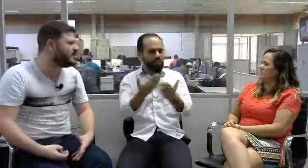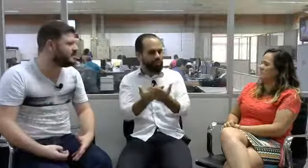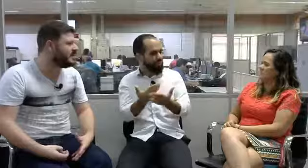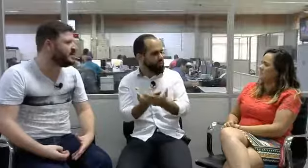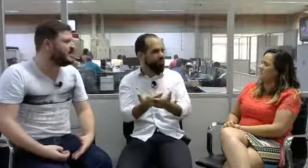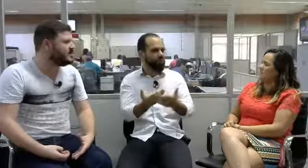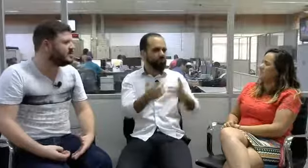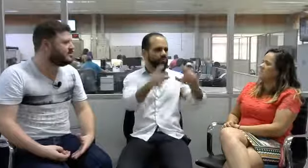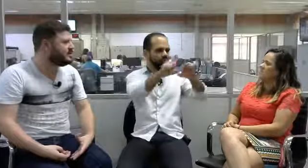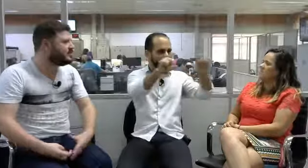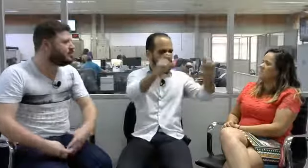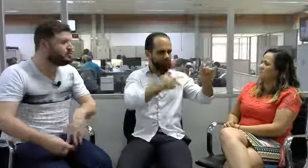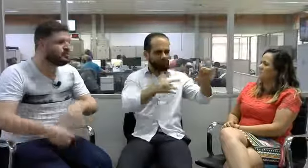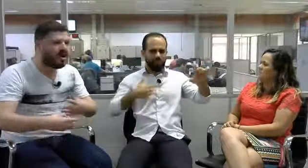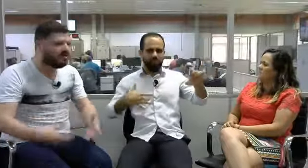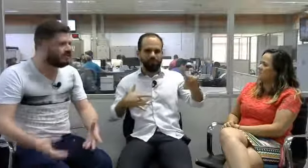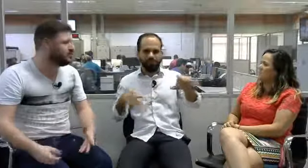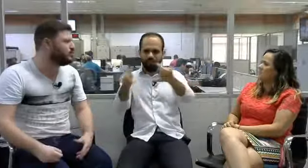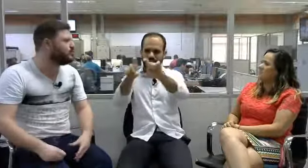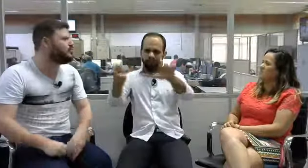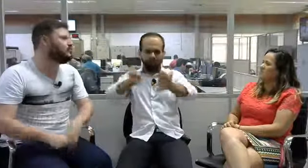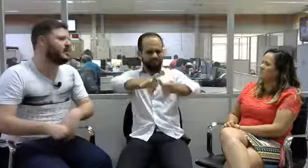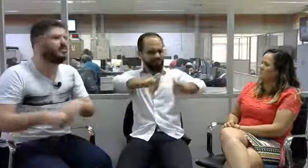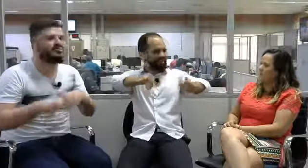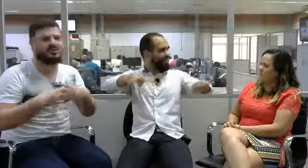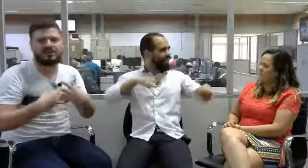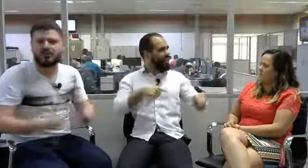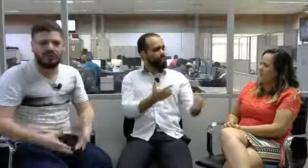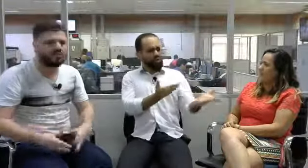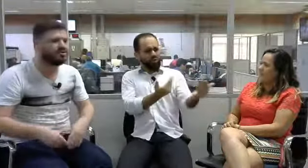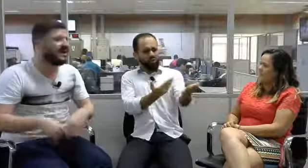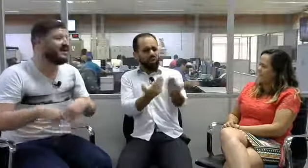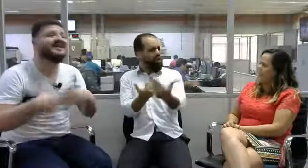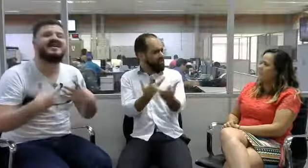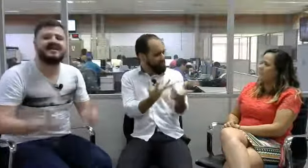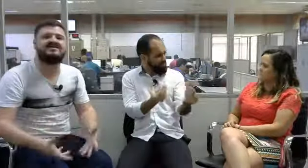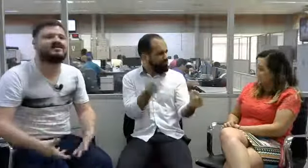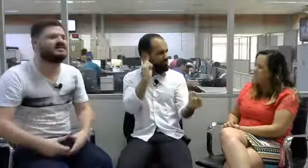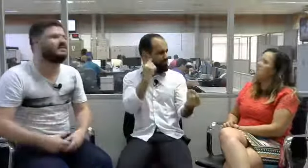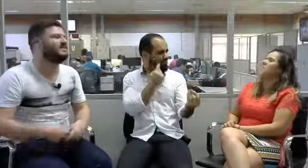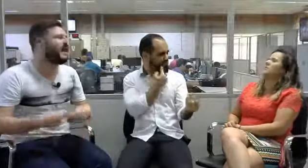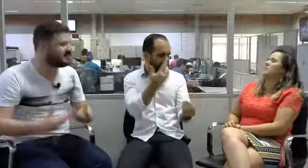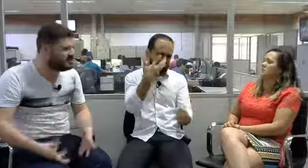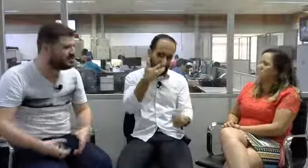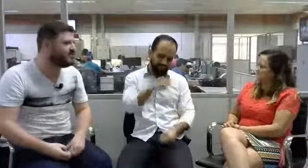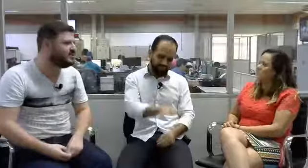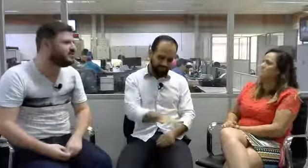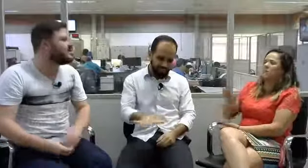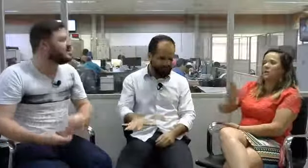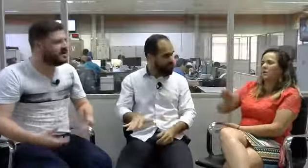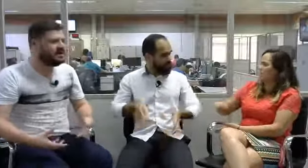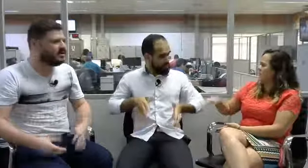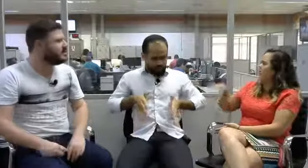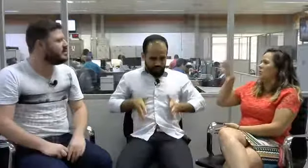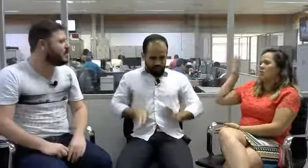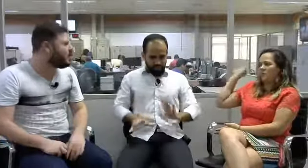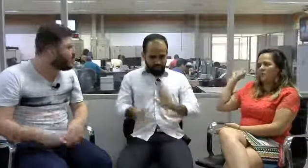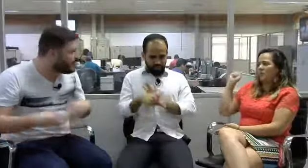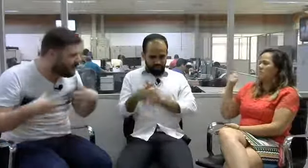Nós temos aí muitos jovens surdos, muitos adultos, crianças que nascem surdos e o